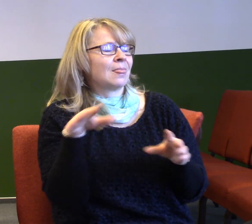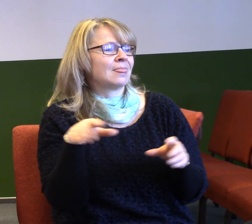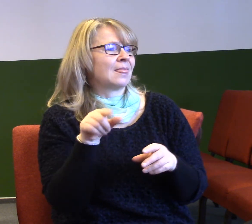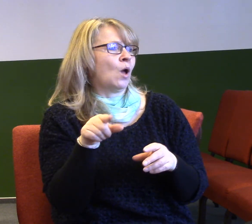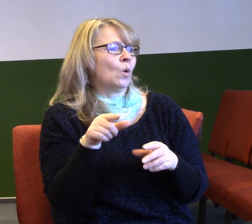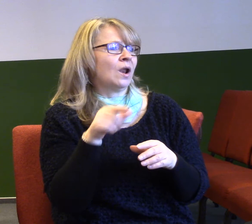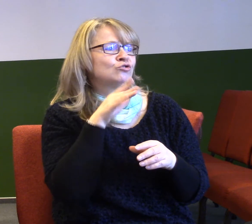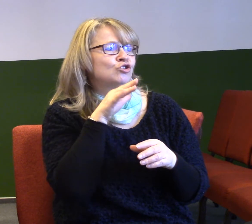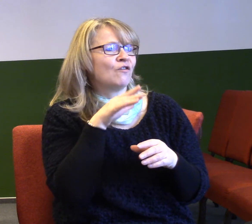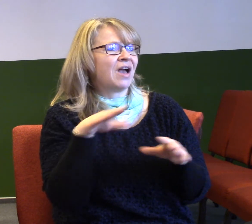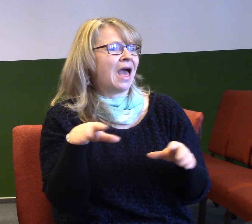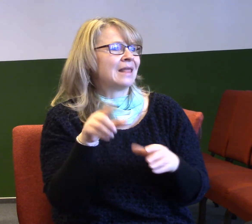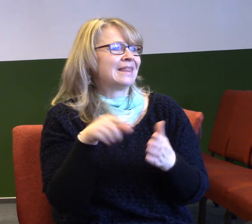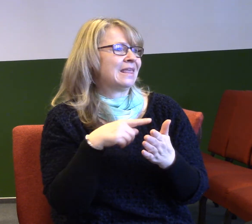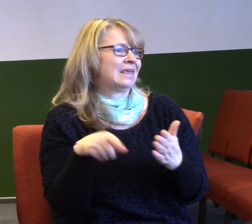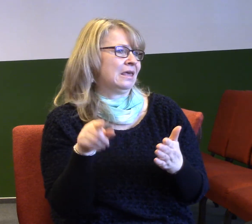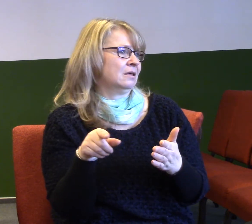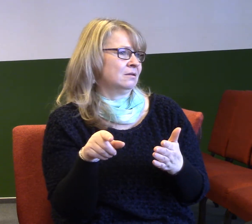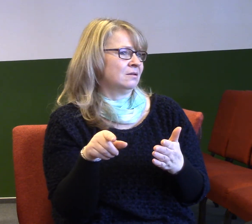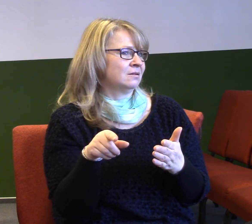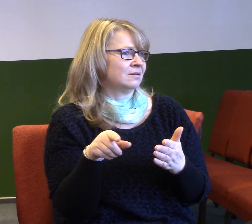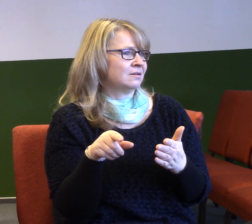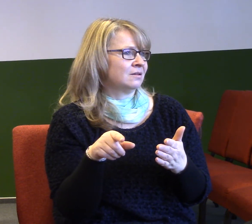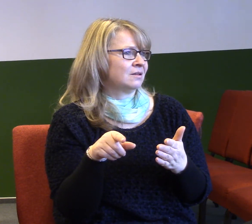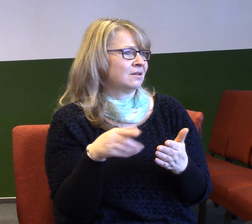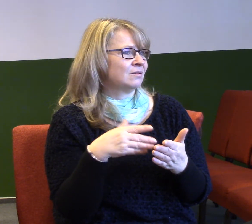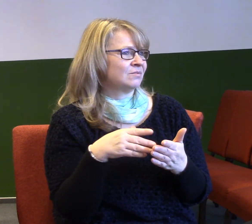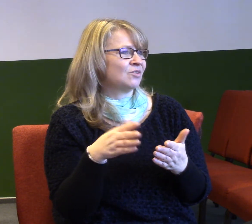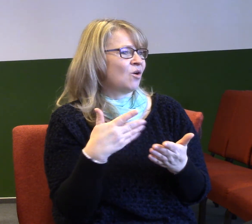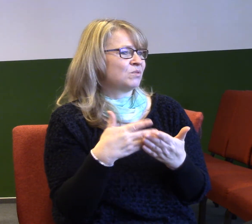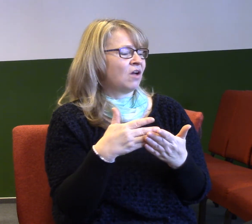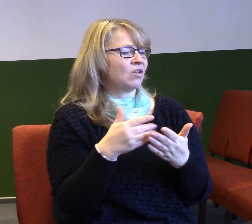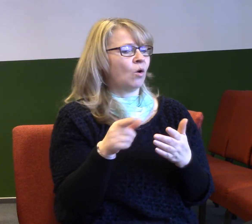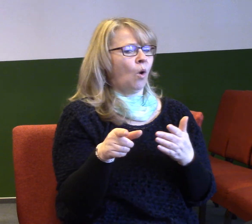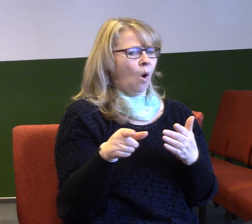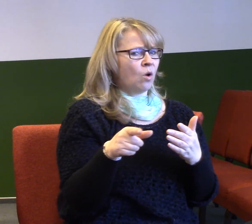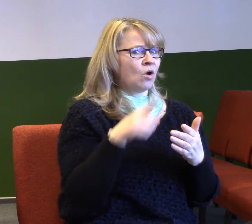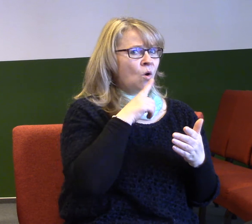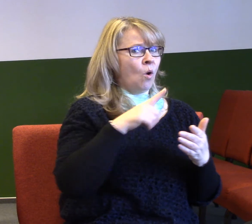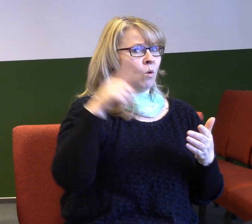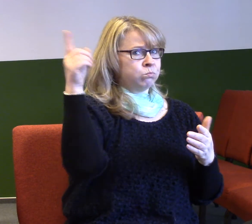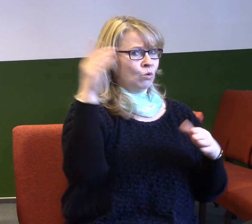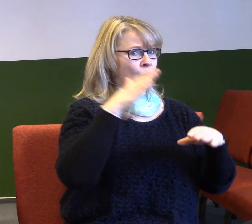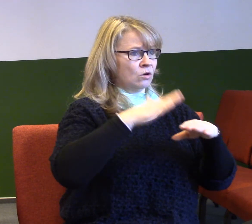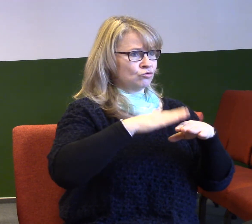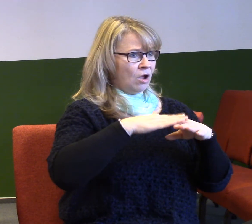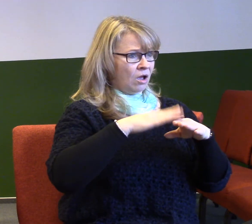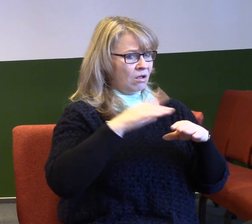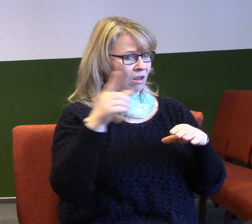Židé si měli drát ždy. Říkali, copak hospodin mluvil pouze a jenom skrze